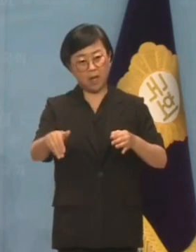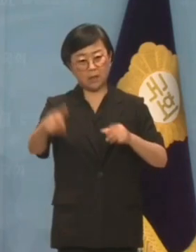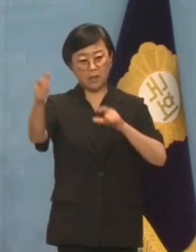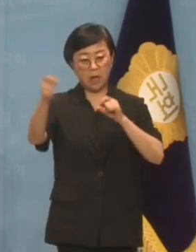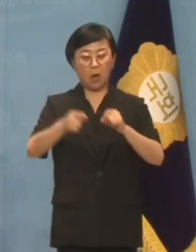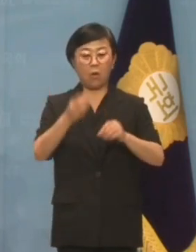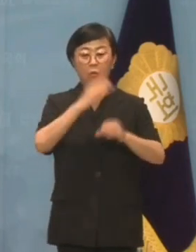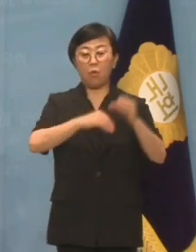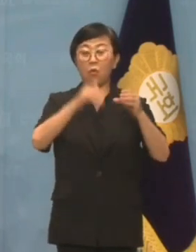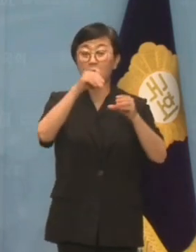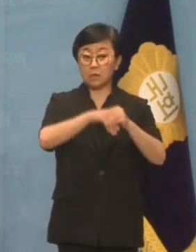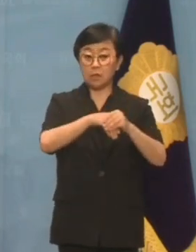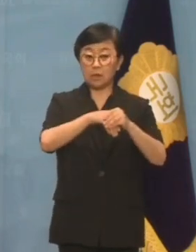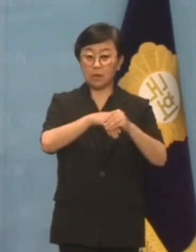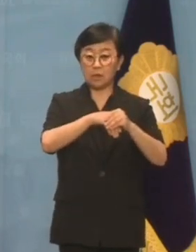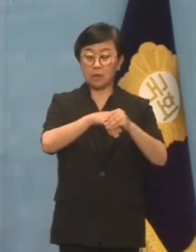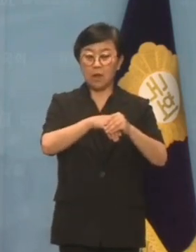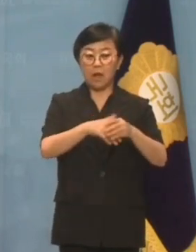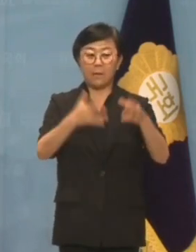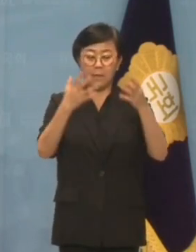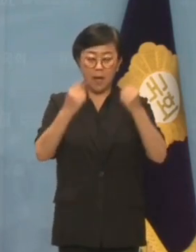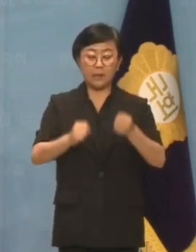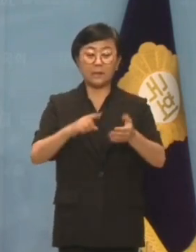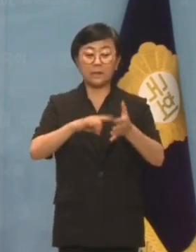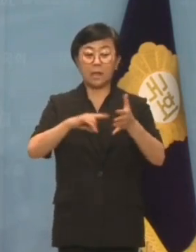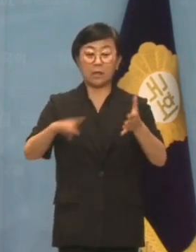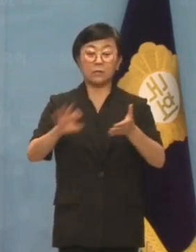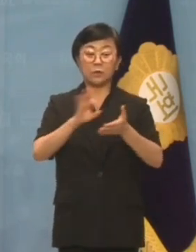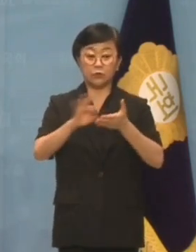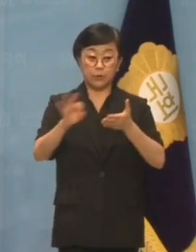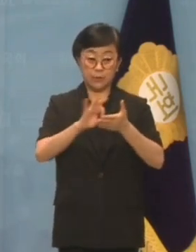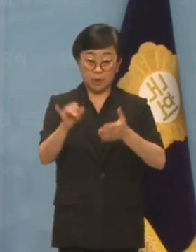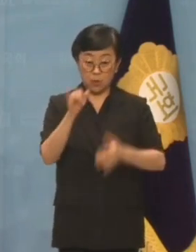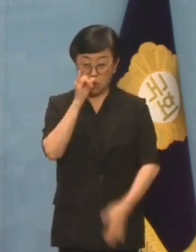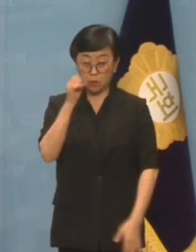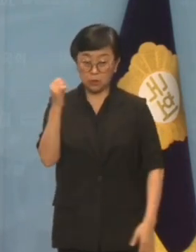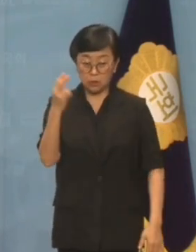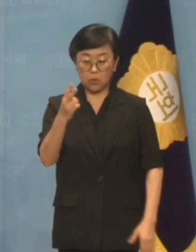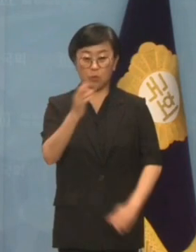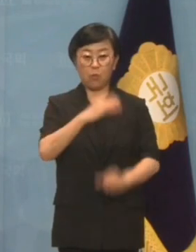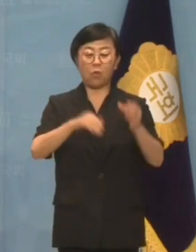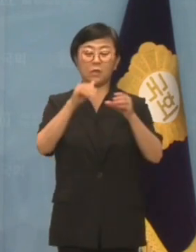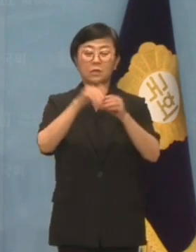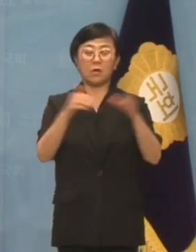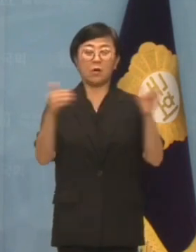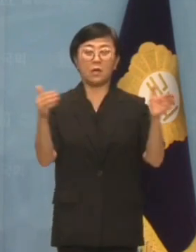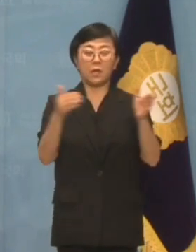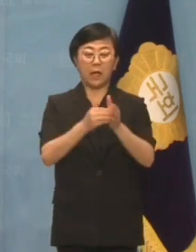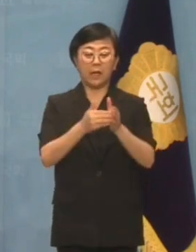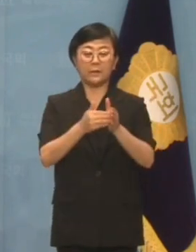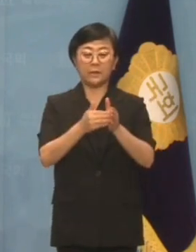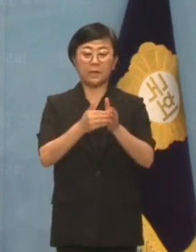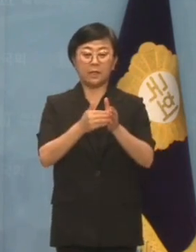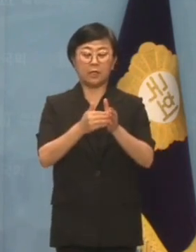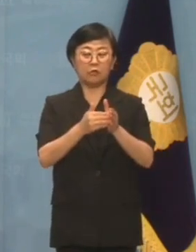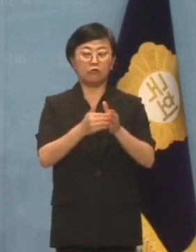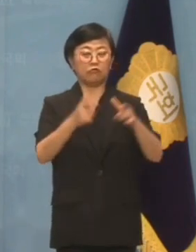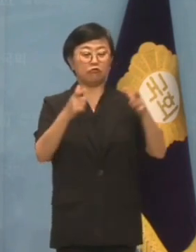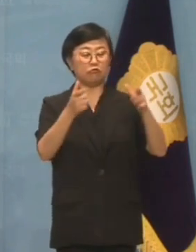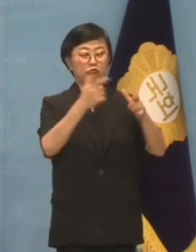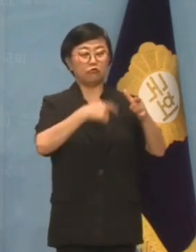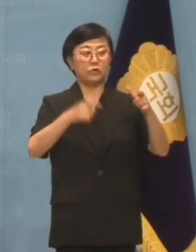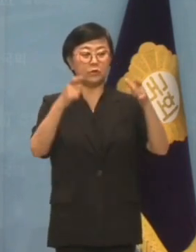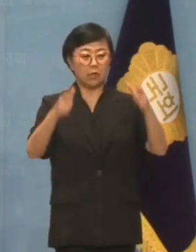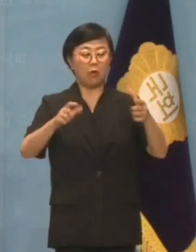다가올 보궐선거에 수억 원의 혈세가 투입돼야 함은 물론이고 보궐선거까지 구정 공백과